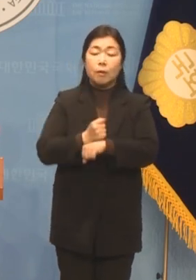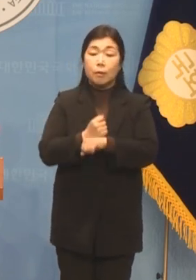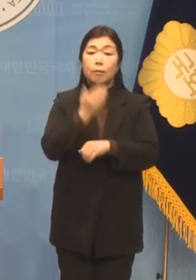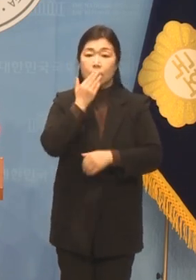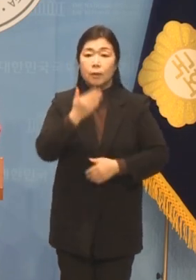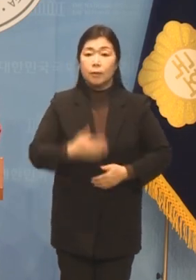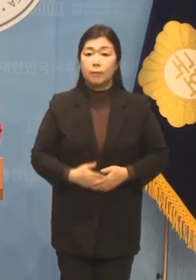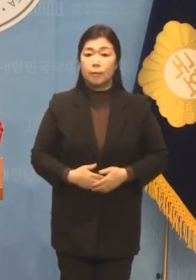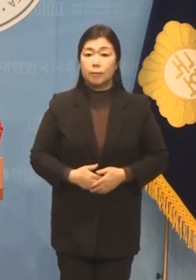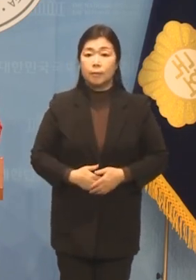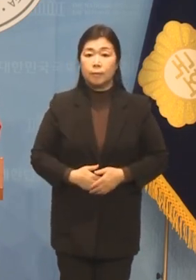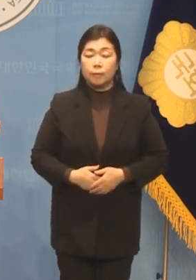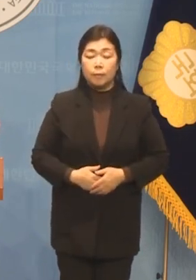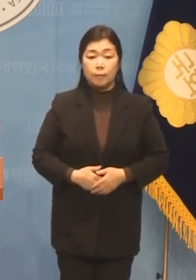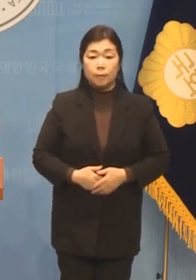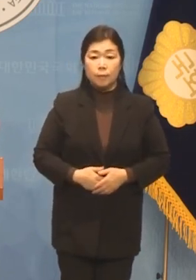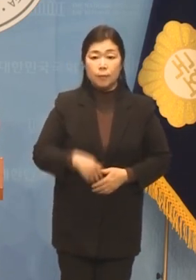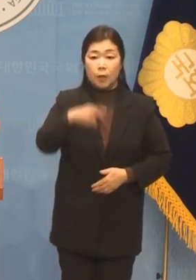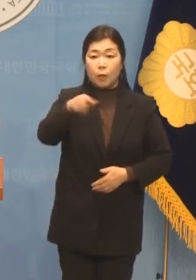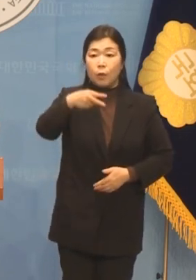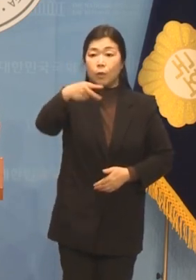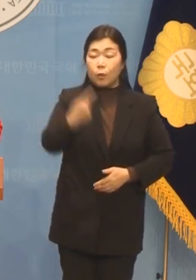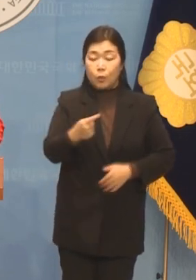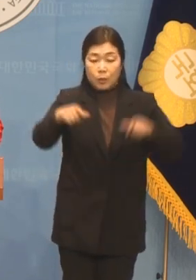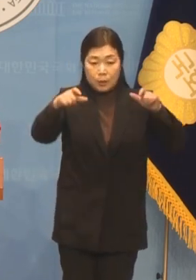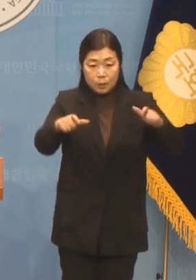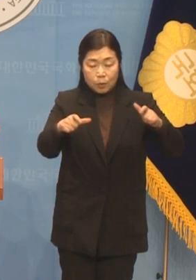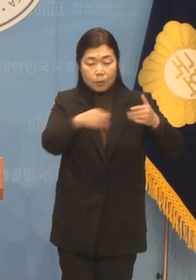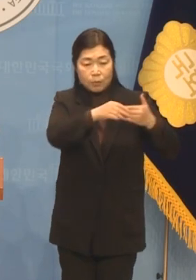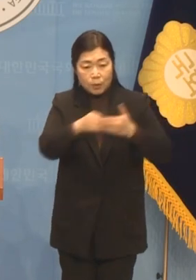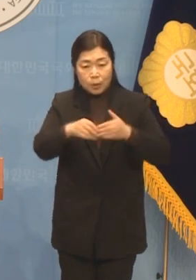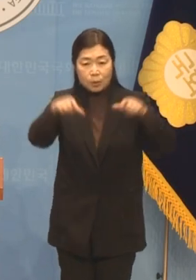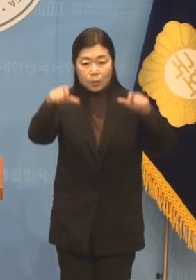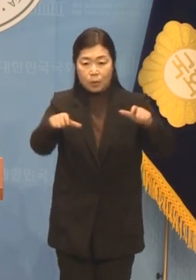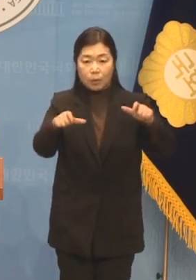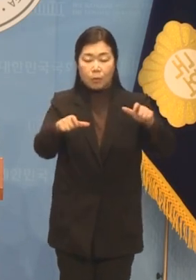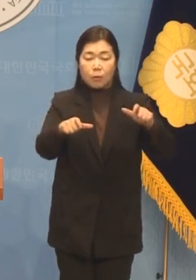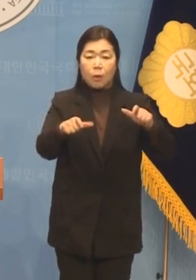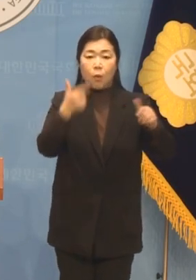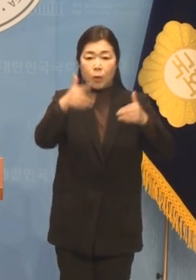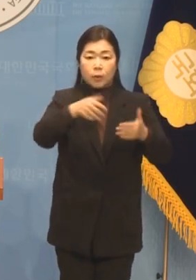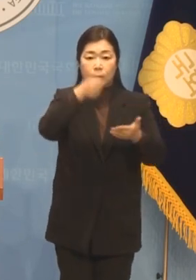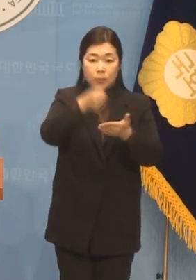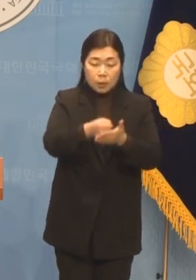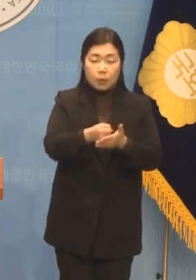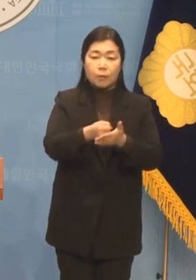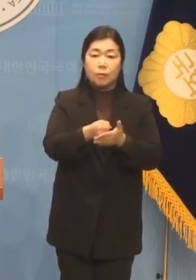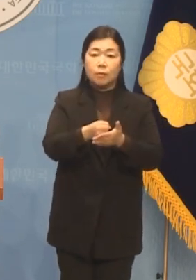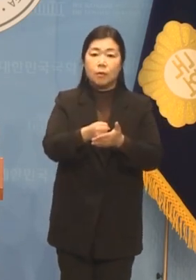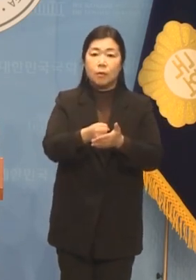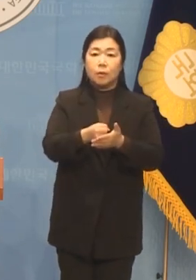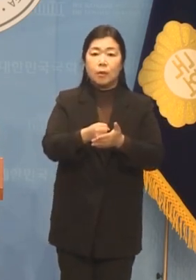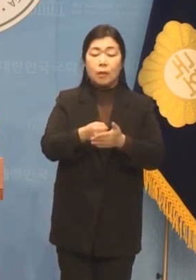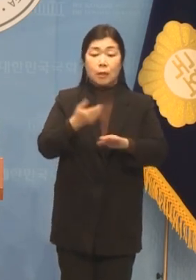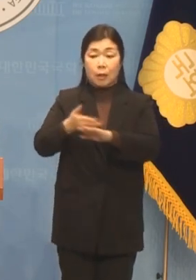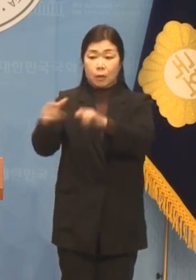선도지구 지정부터 다른 신도시와 분당을 지역의 확연한 차이를 보여드리겠습니다